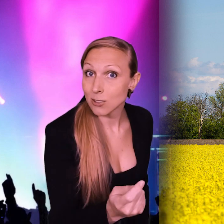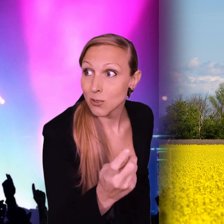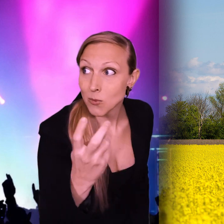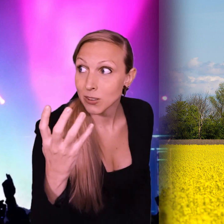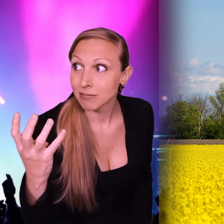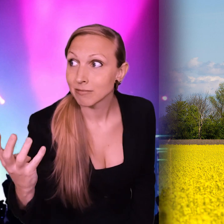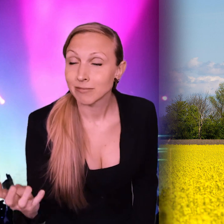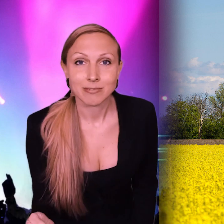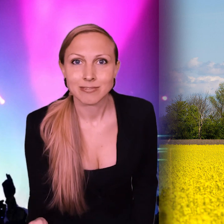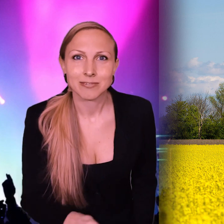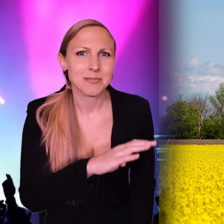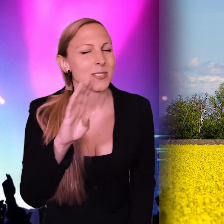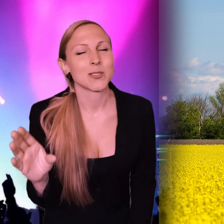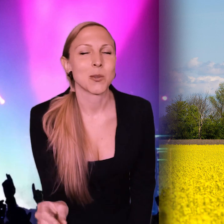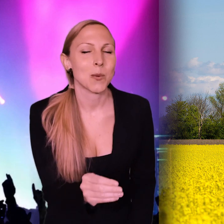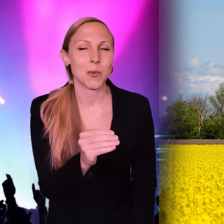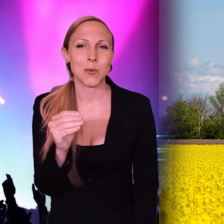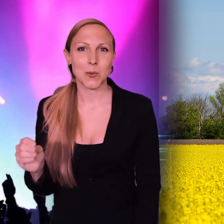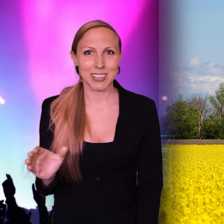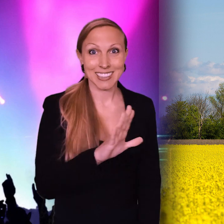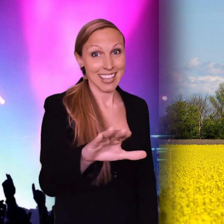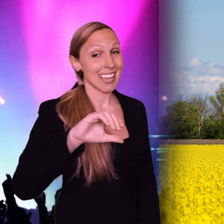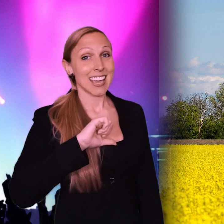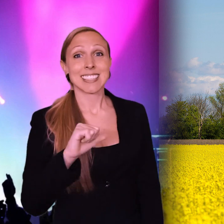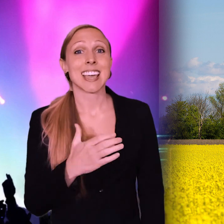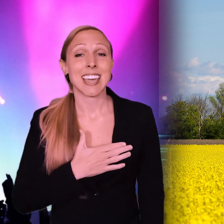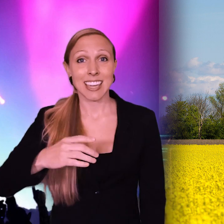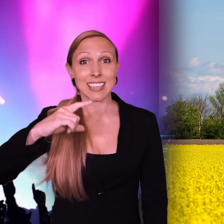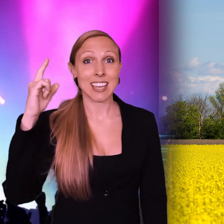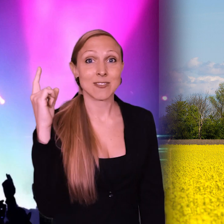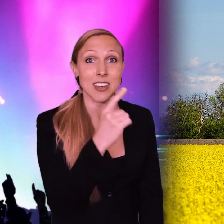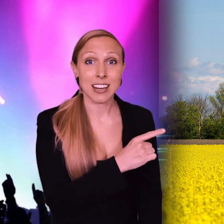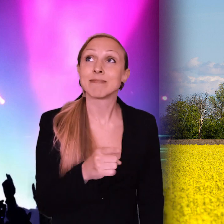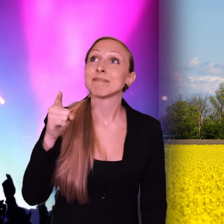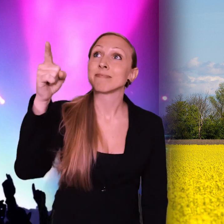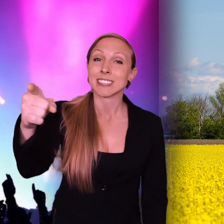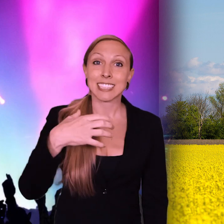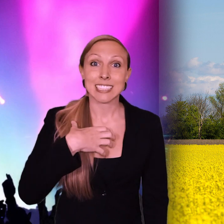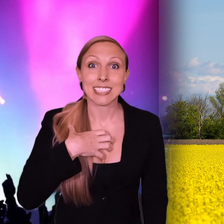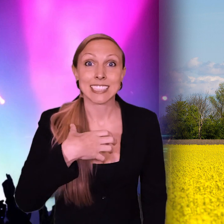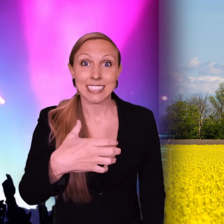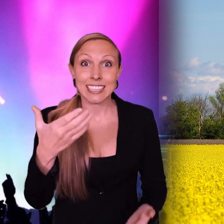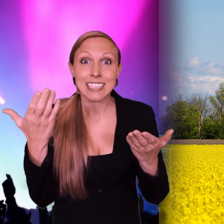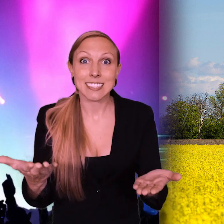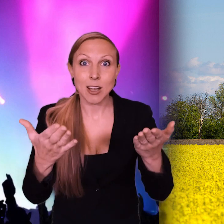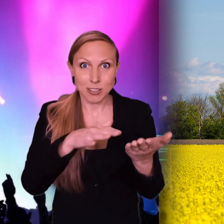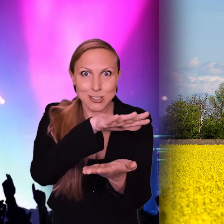en del Men i så fall är det deras eget fel Ut i självaste riksdagen på